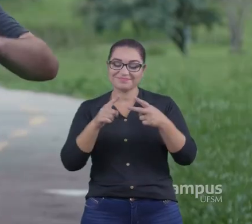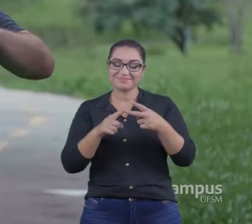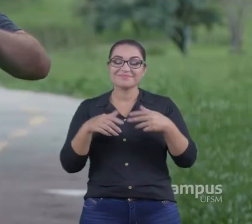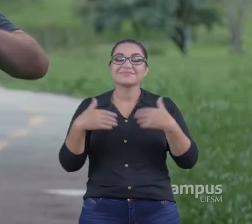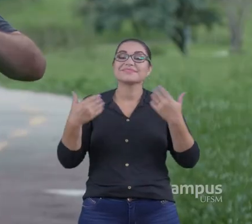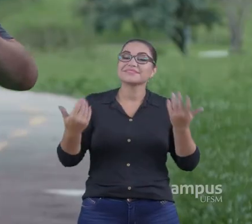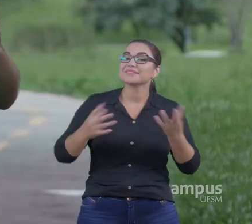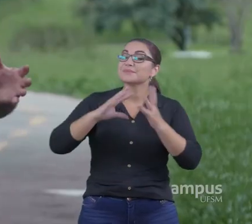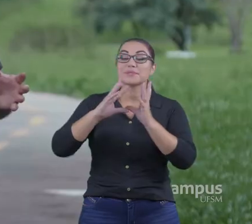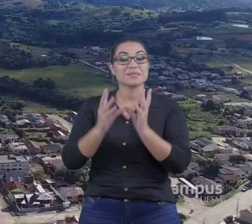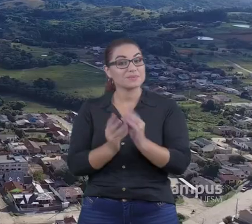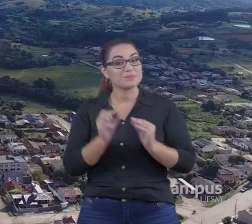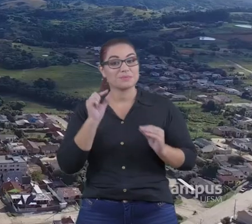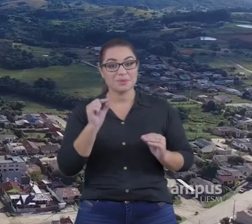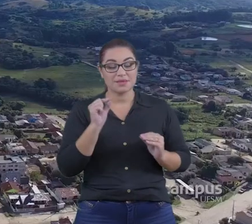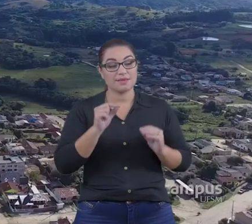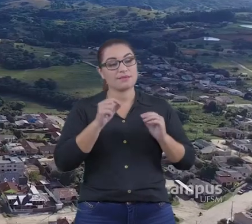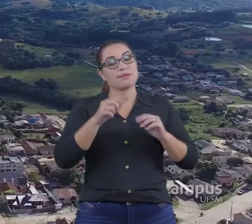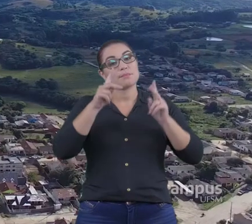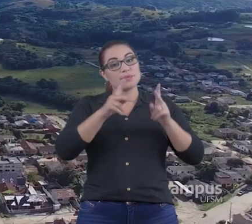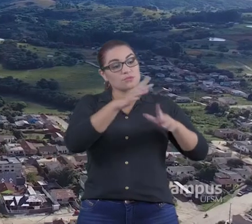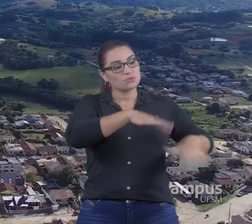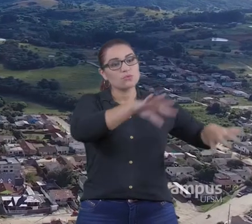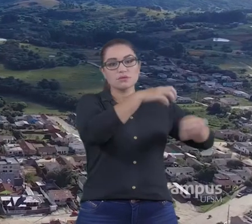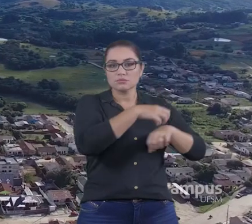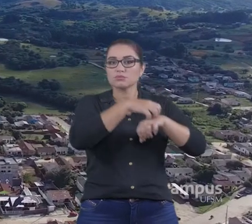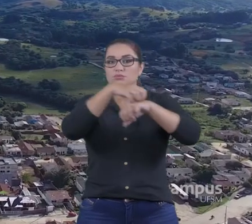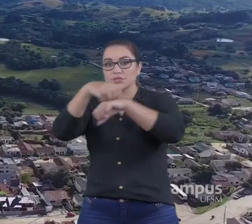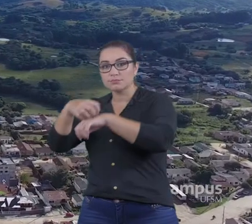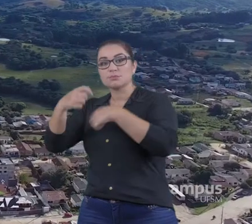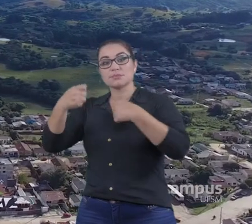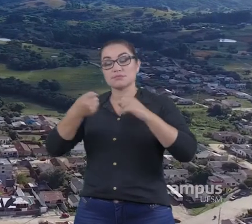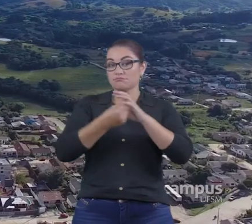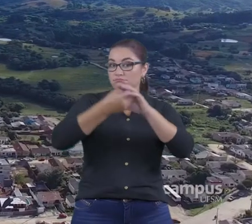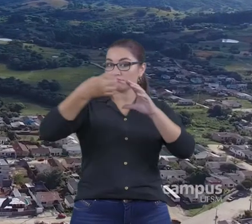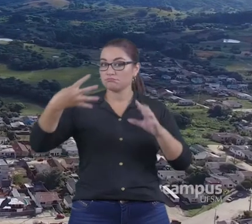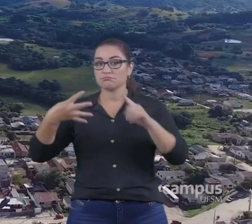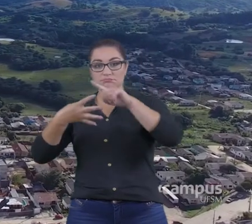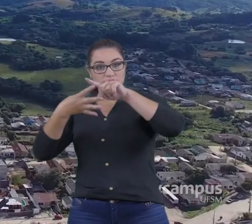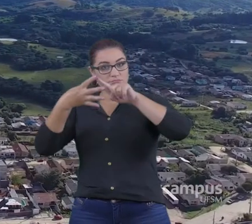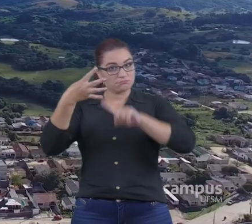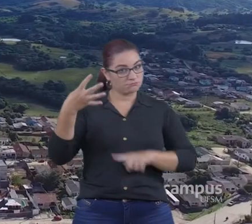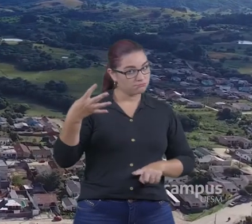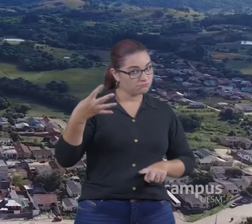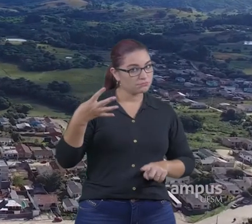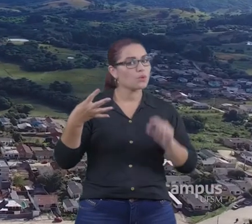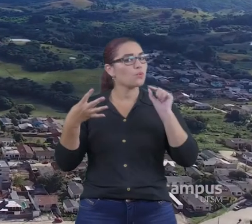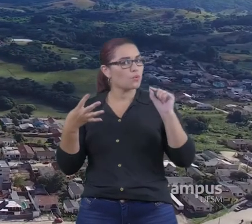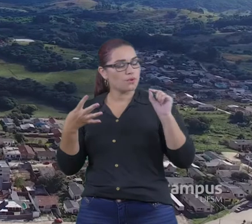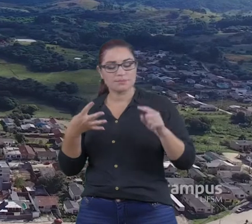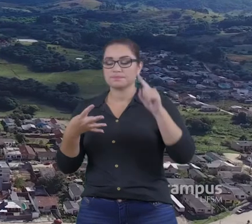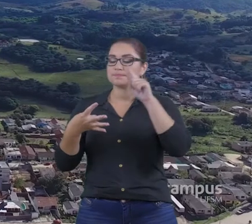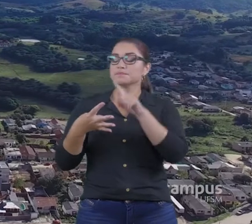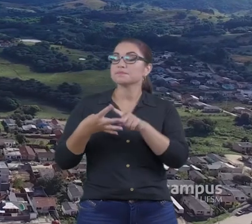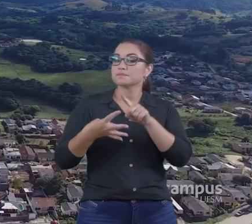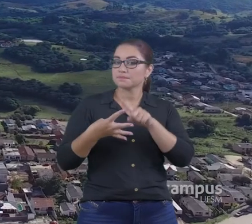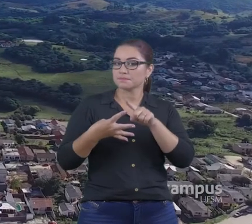Em resumo O geoturismo Tem que agregar Tem que integrar Essas quatro Características Ele tem que Ele tem que se